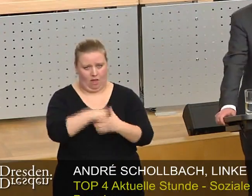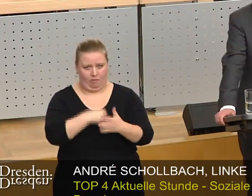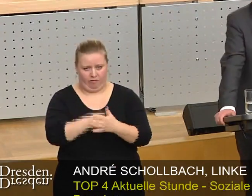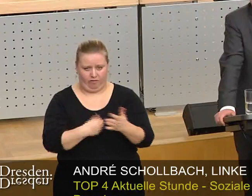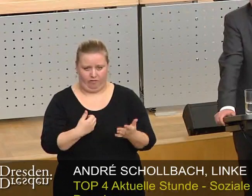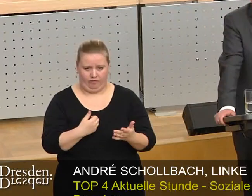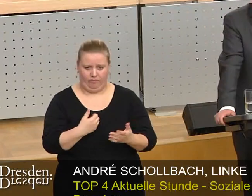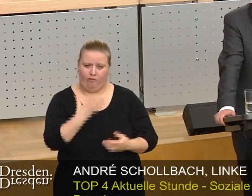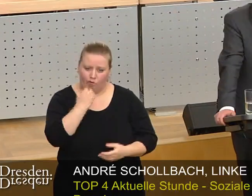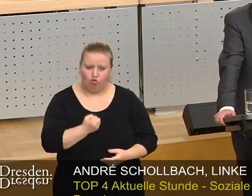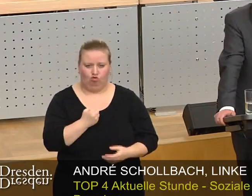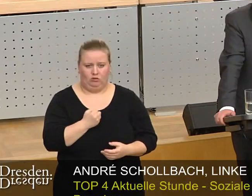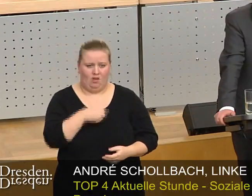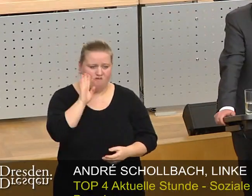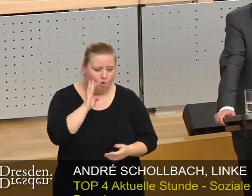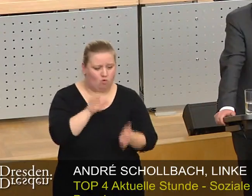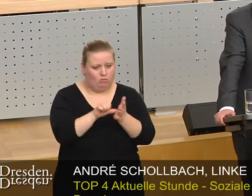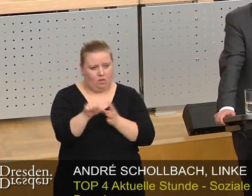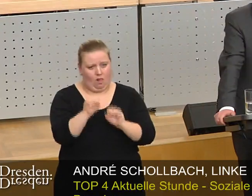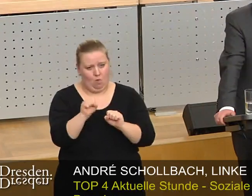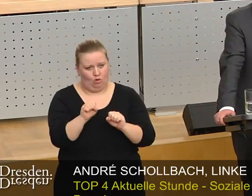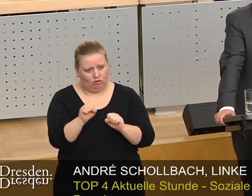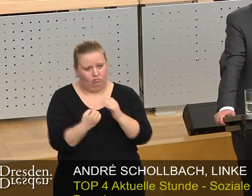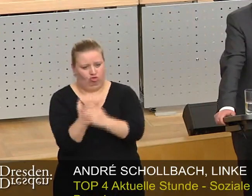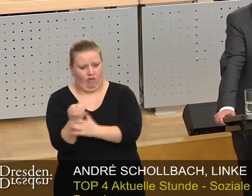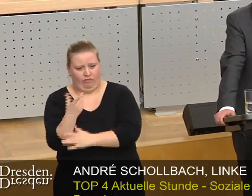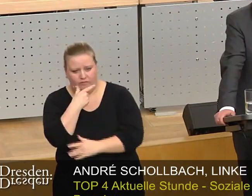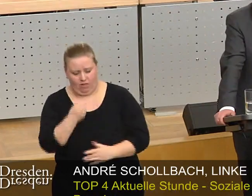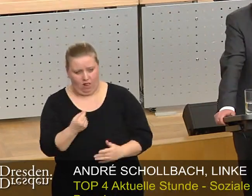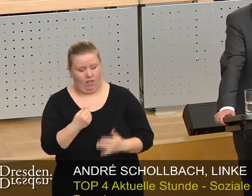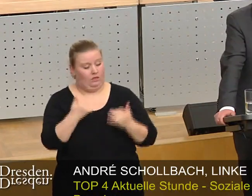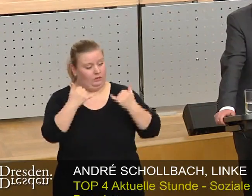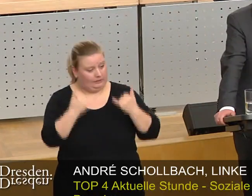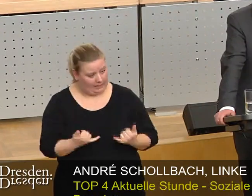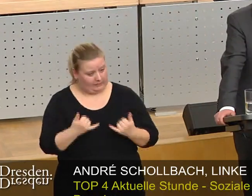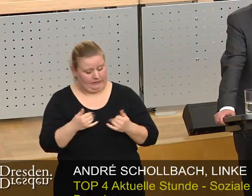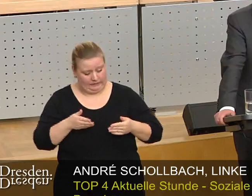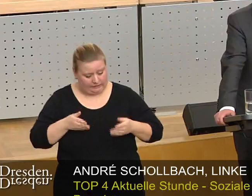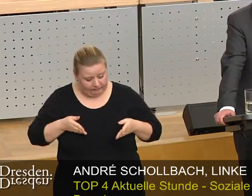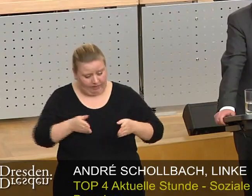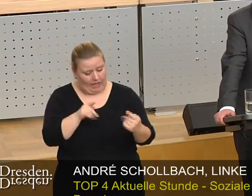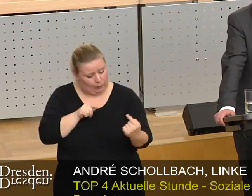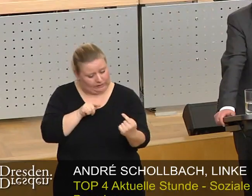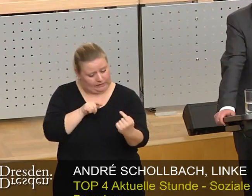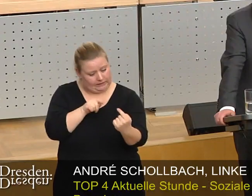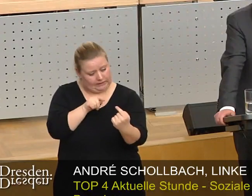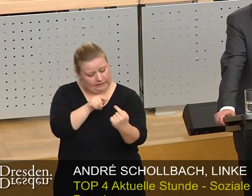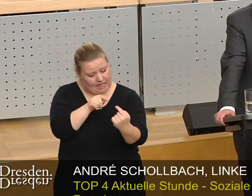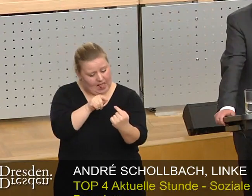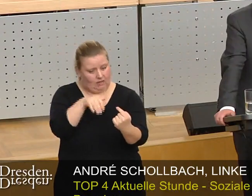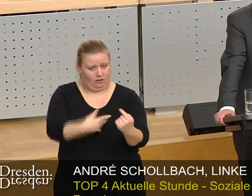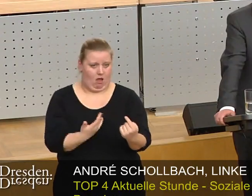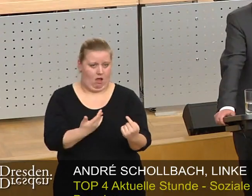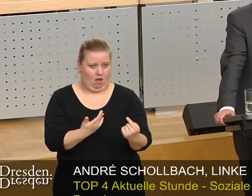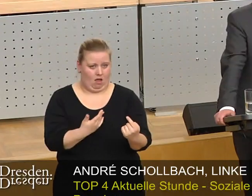bezahlbaren Wohnraum in Dresden zu schaffen. Wir sind jetzt endlich auf der Zielgeraden und der Beschluss zur Gründung